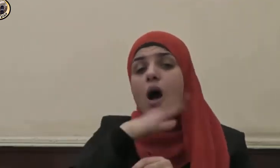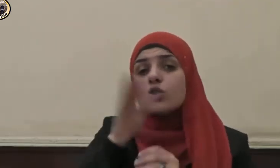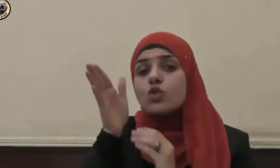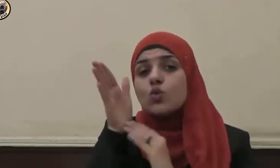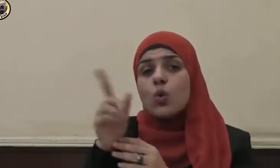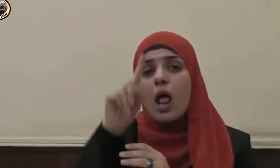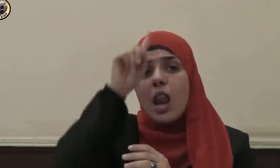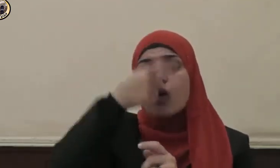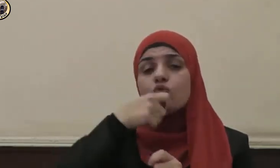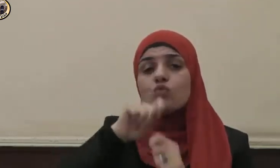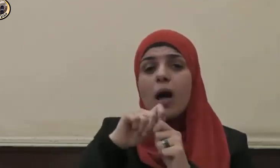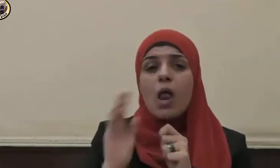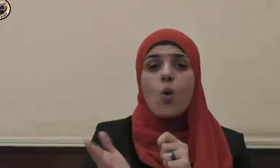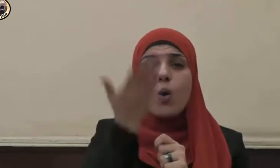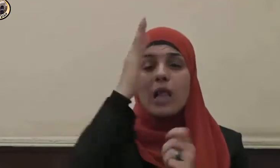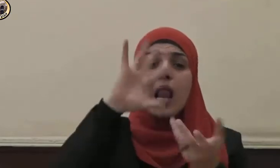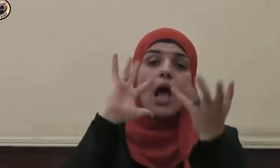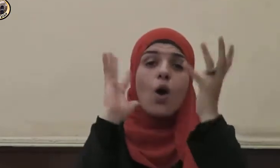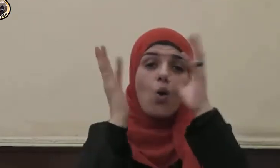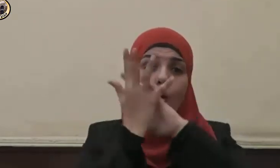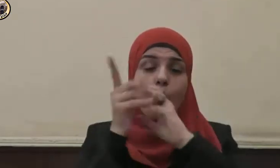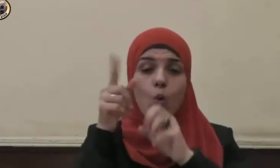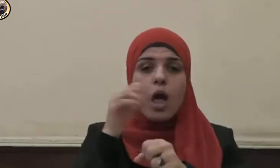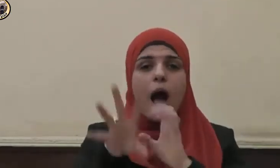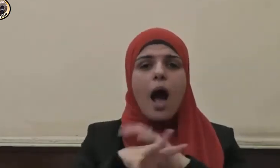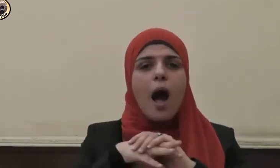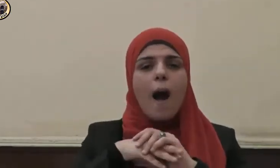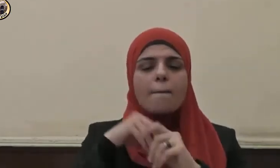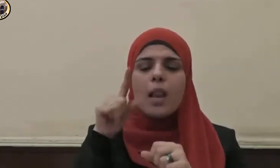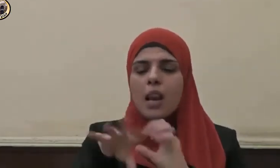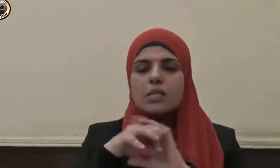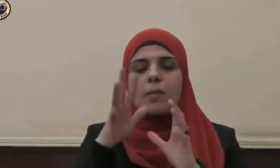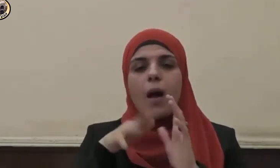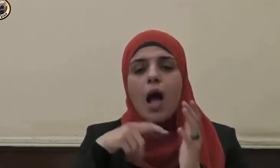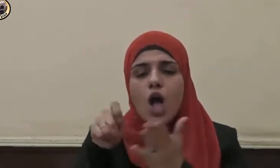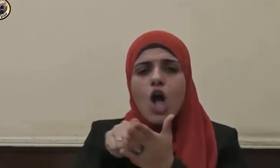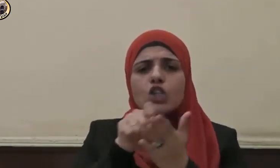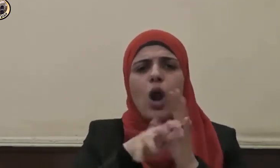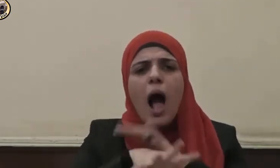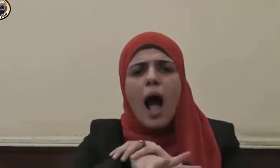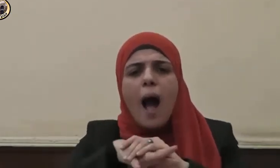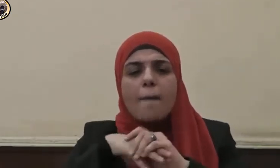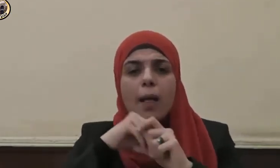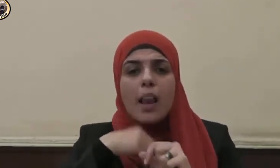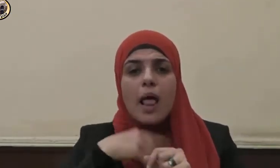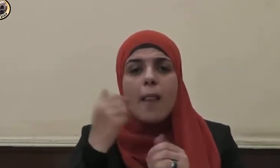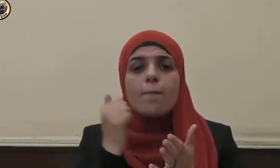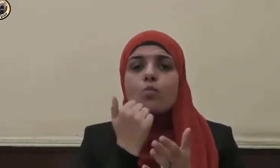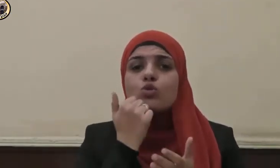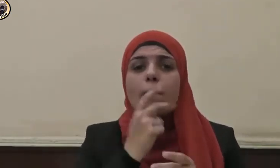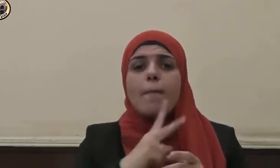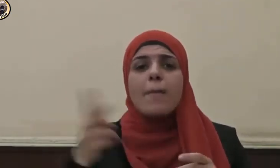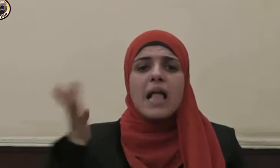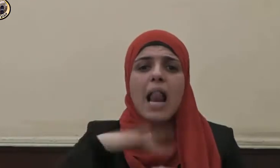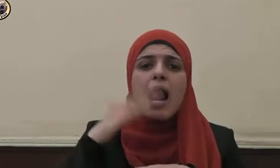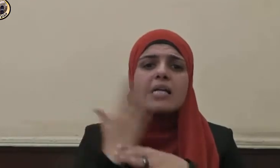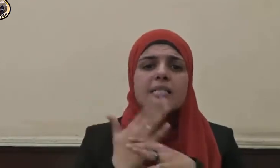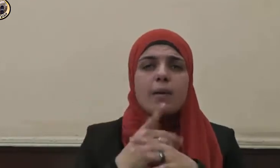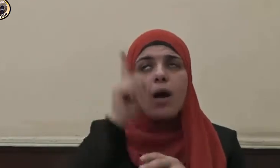تعالى الكونية إجراء المسببات على الأسباب فلقد خلق